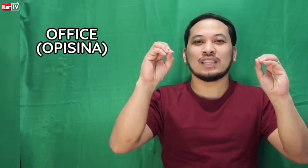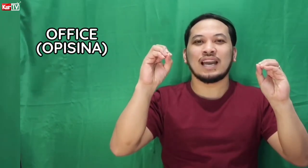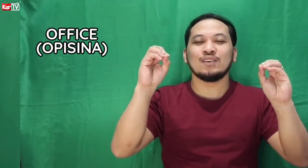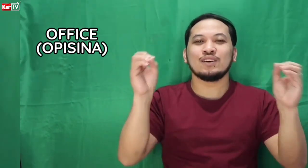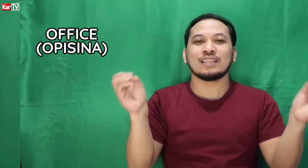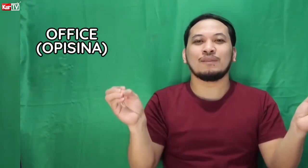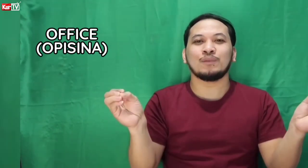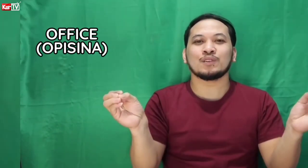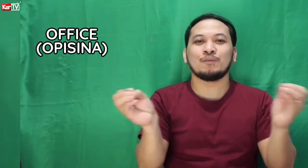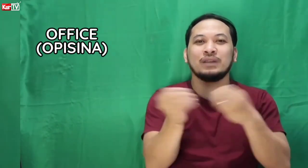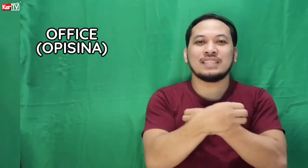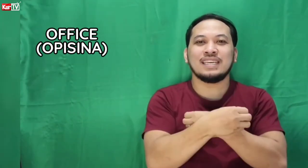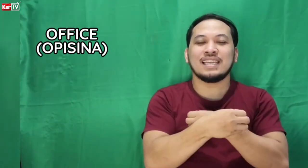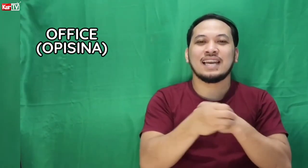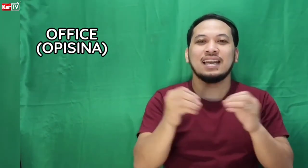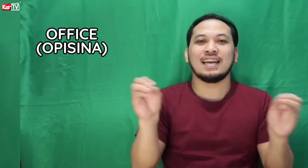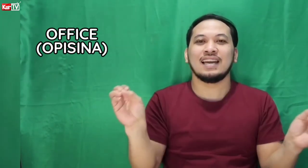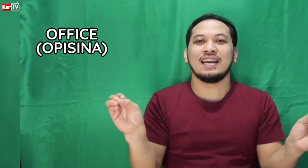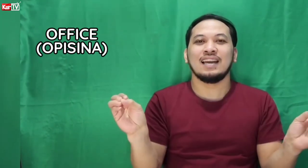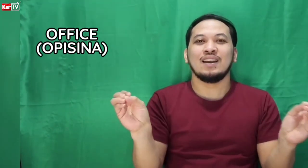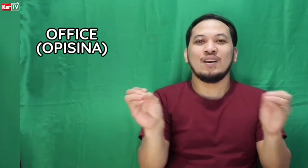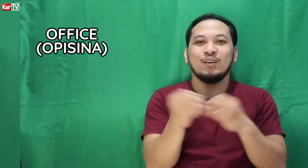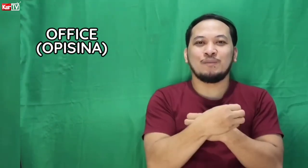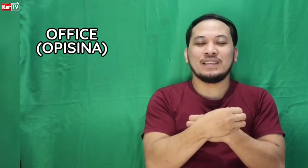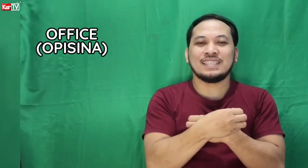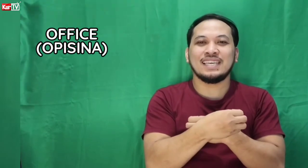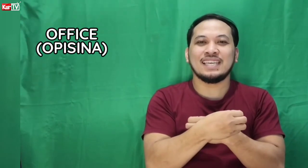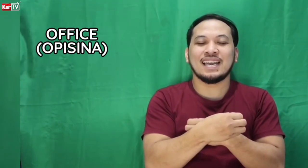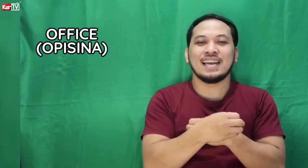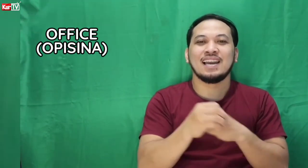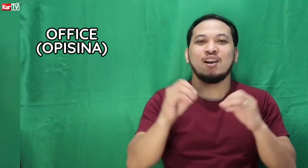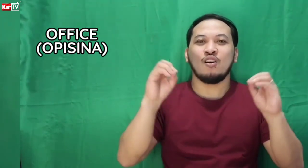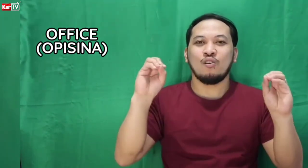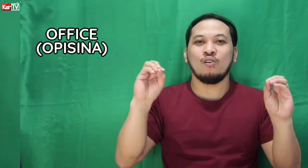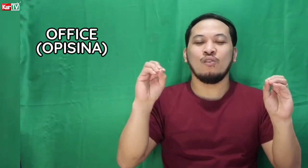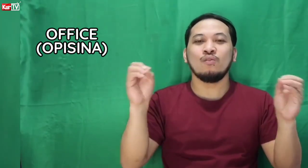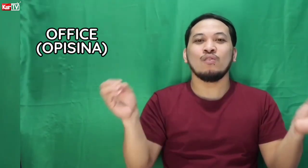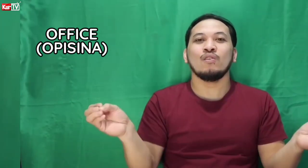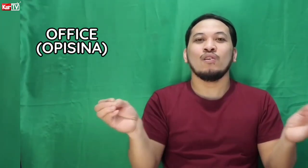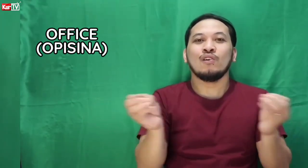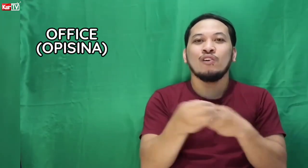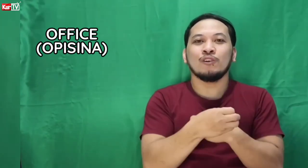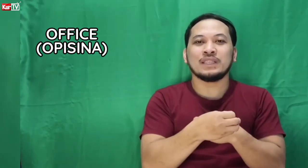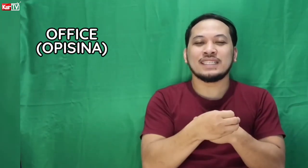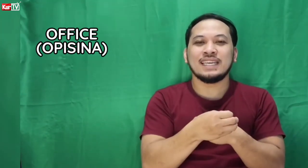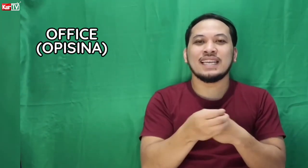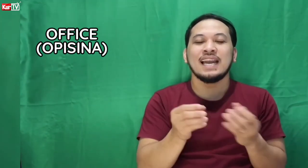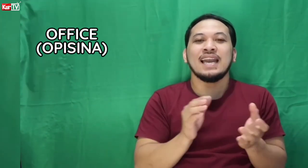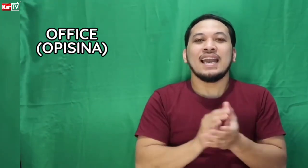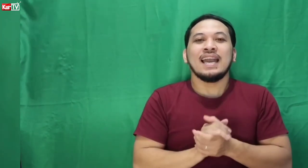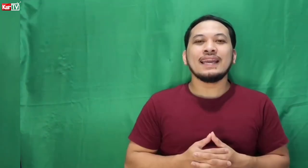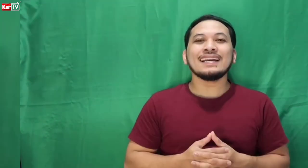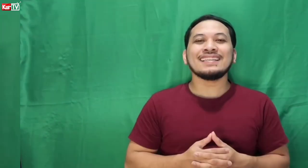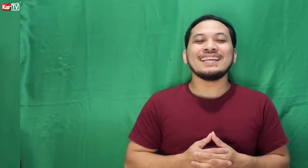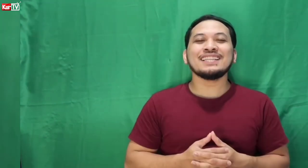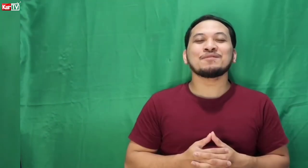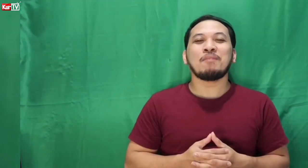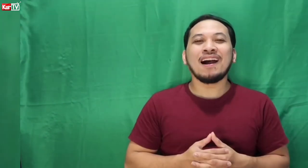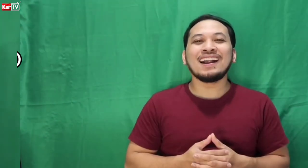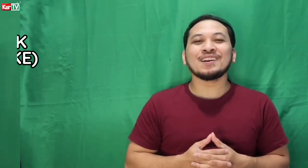tayo tapos opisina. opisina. O, opisina. Next is park